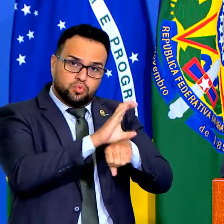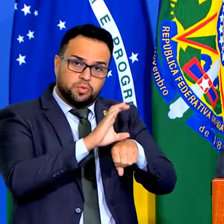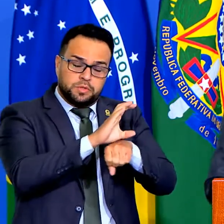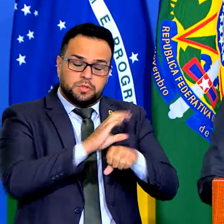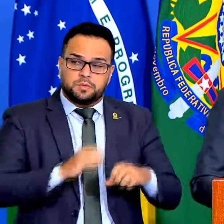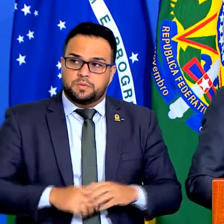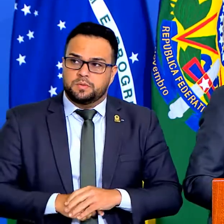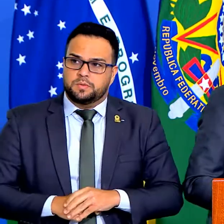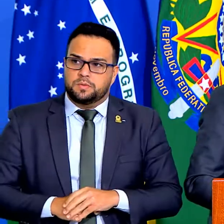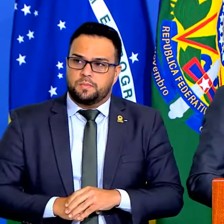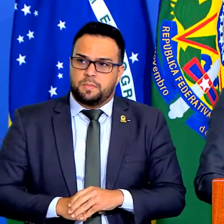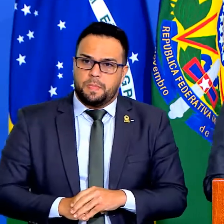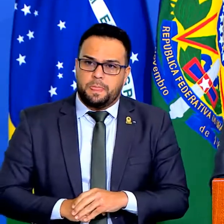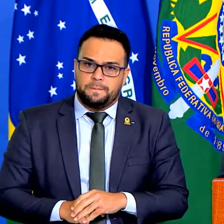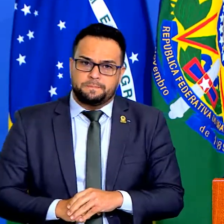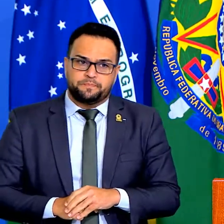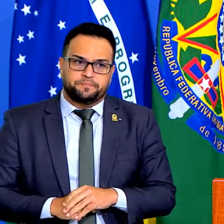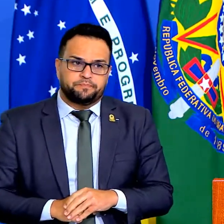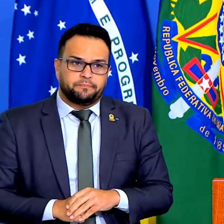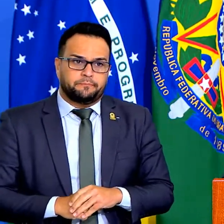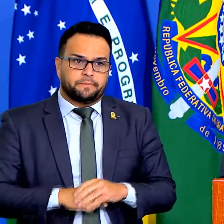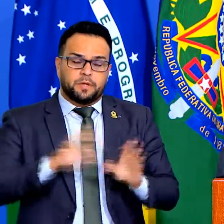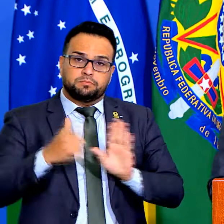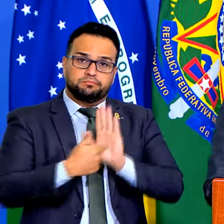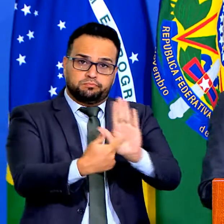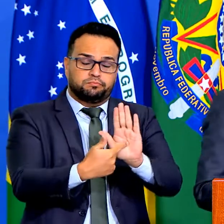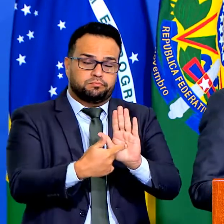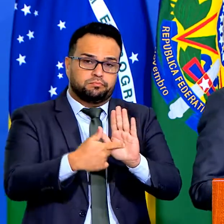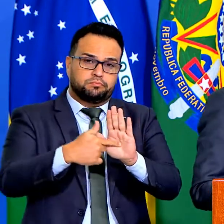a gente melhorar, aperfeiçoar os nossos projetos aqui.